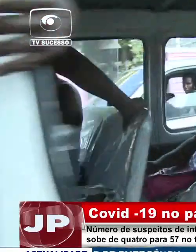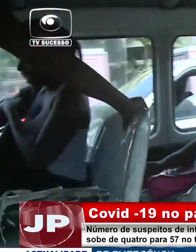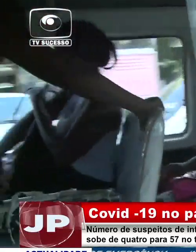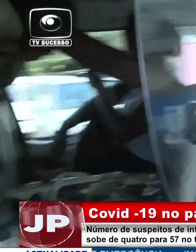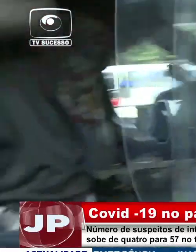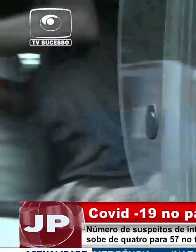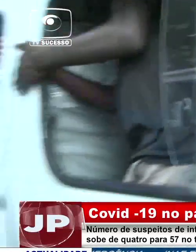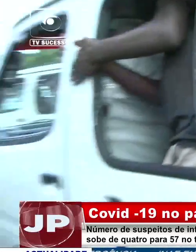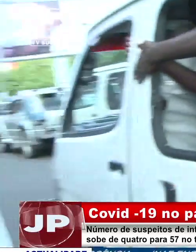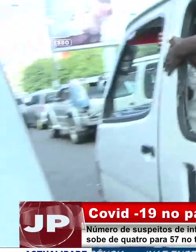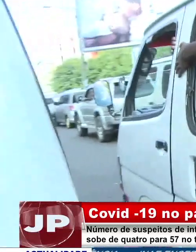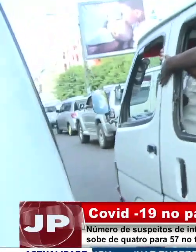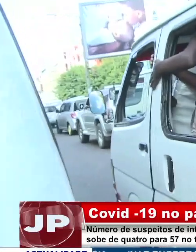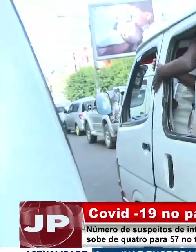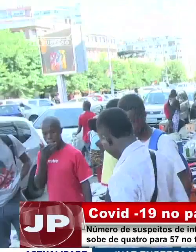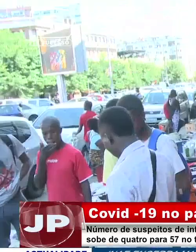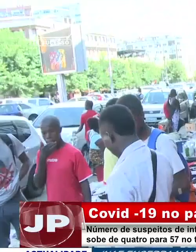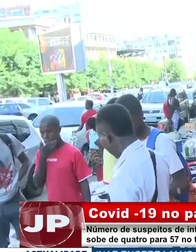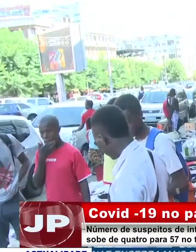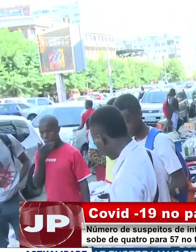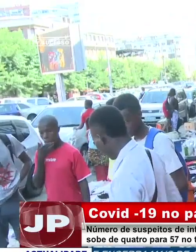encontra-se já recuperado da doença.